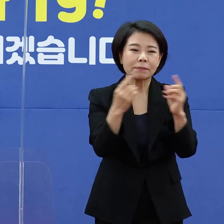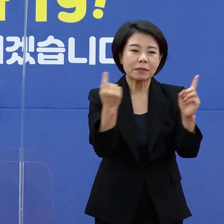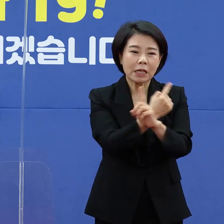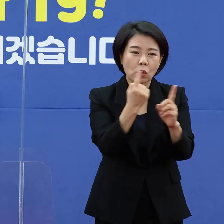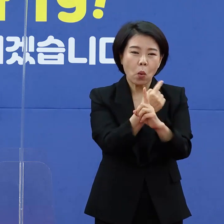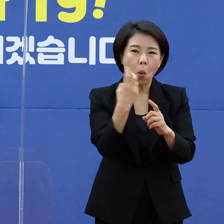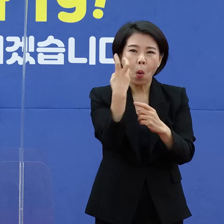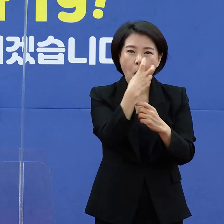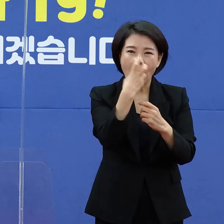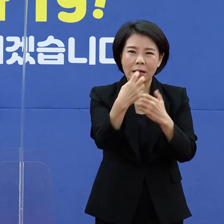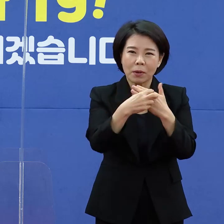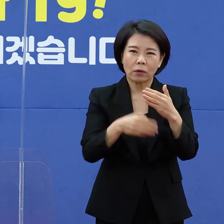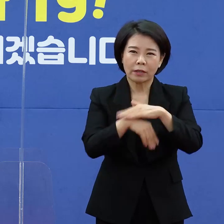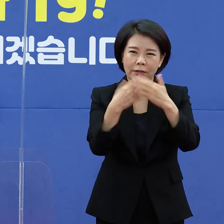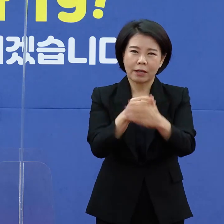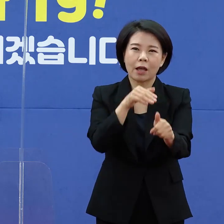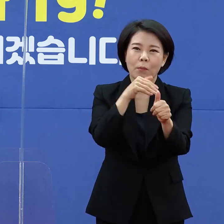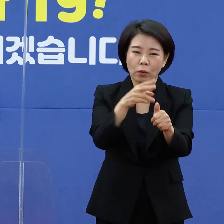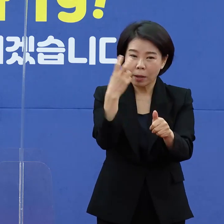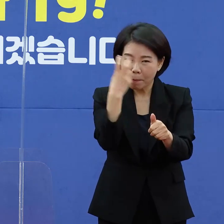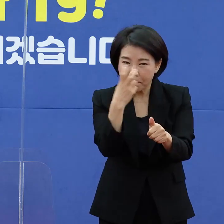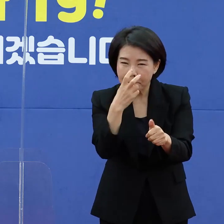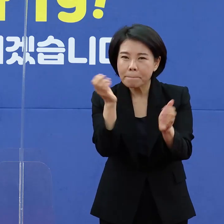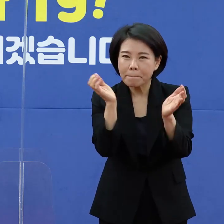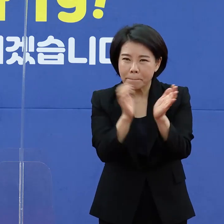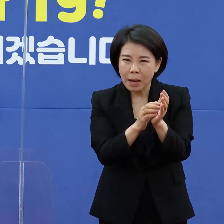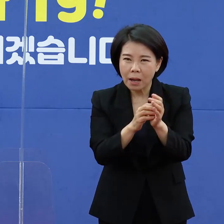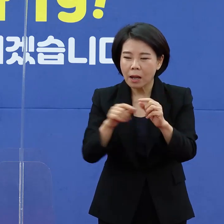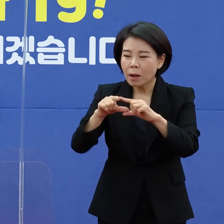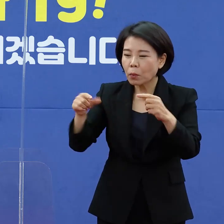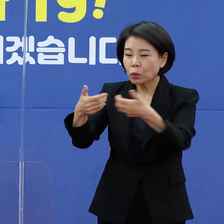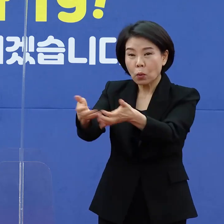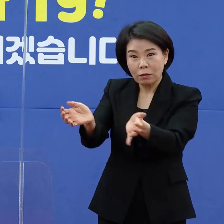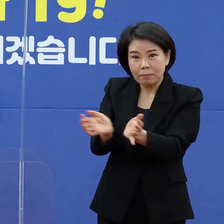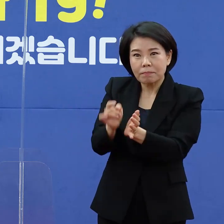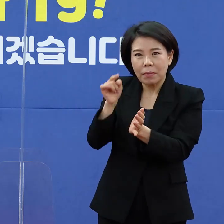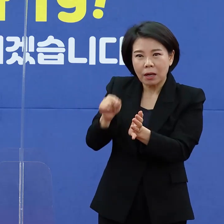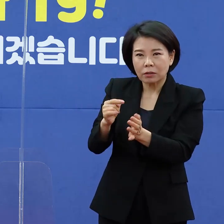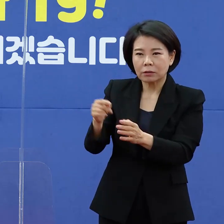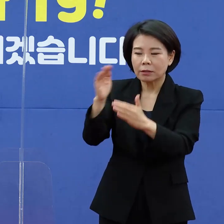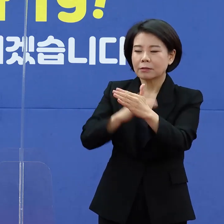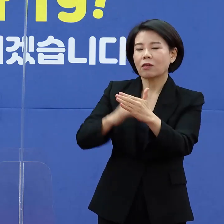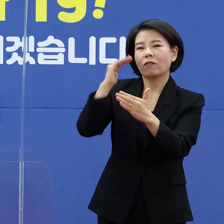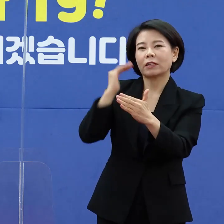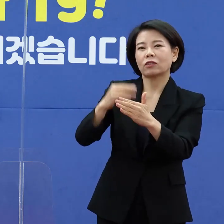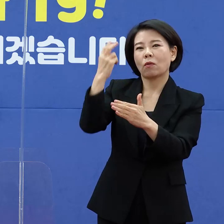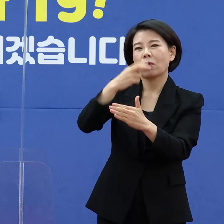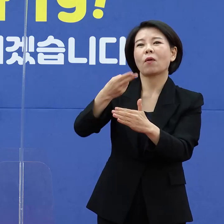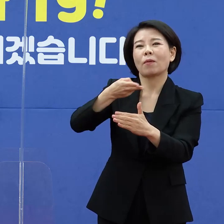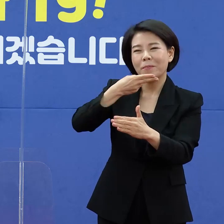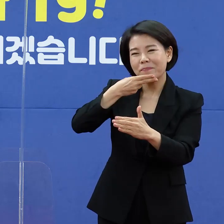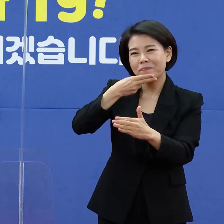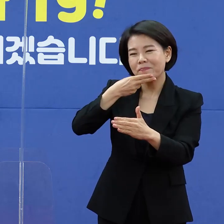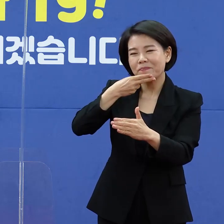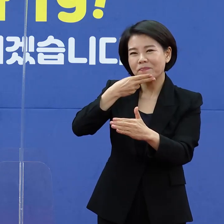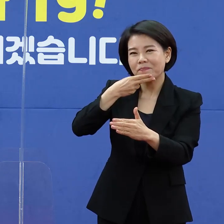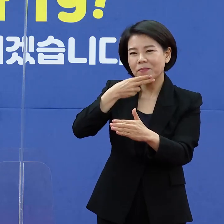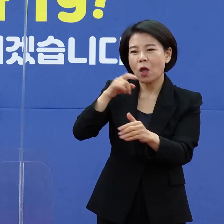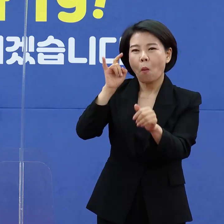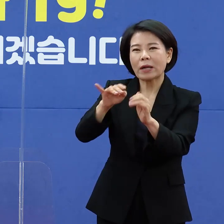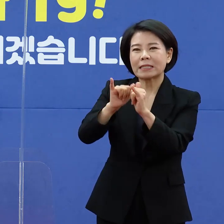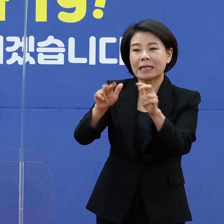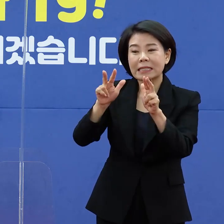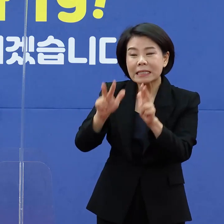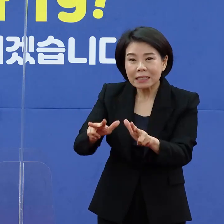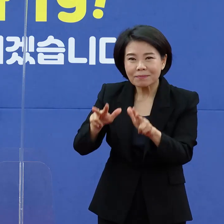의료기관에 배정해서 모니터링을 실시하게 되고 일반관리군은 정기적 모니터링이 없이 확진자의